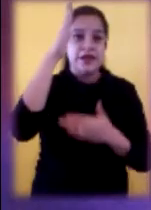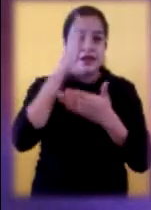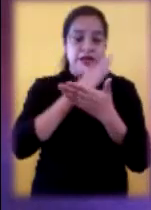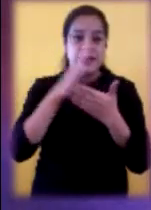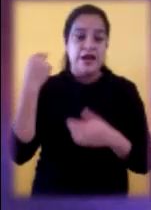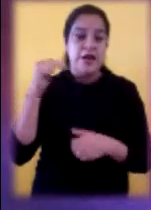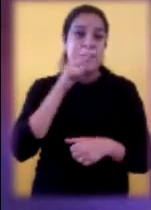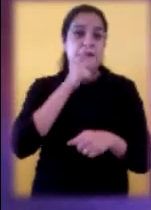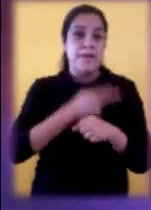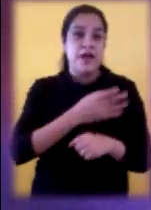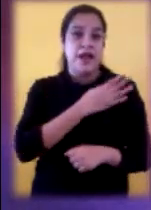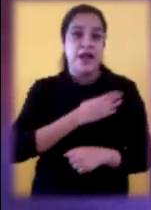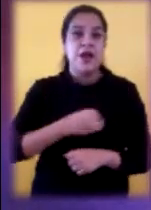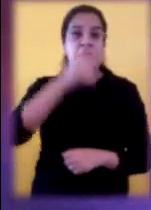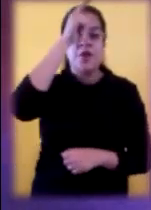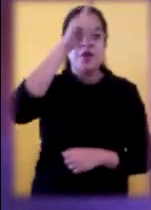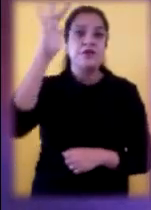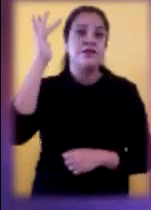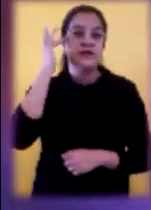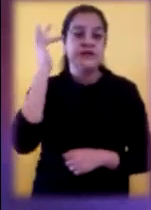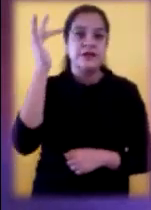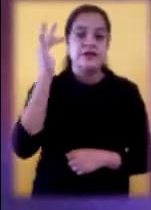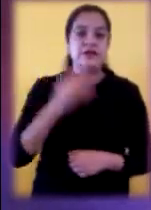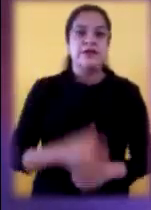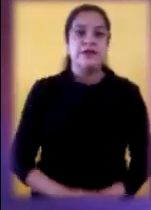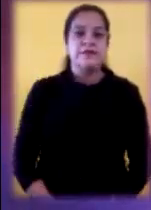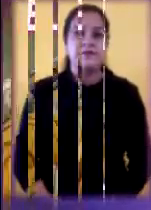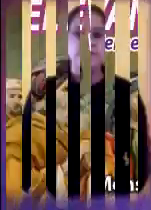nombre del Padre y del Hijo y del Espíritu Santo.